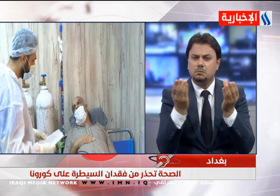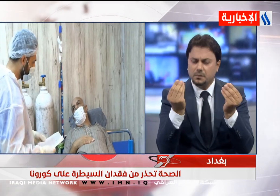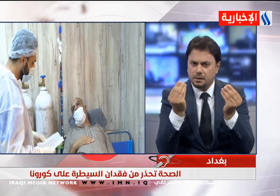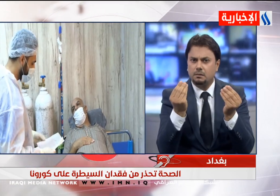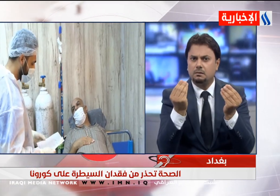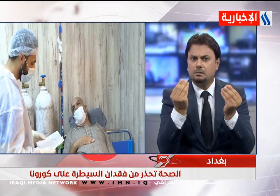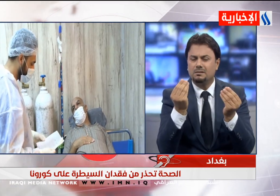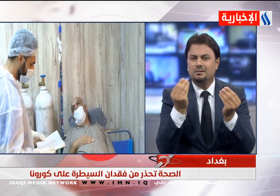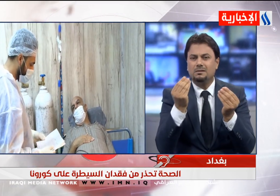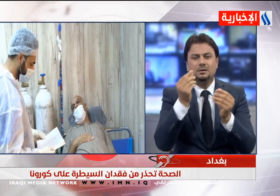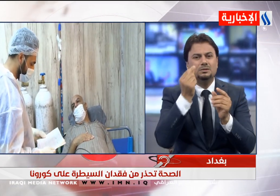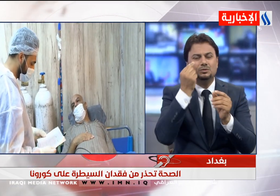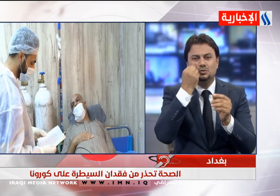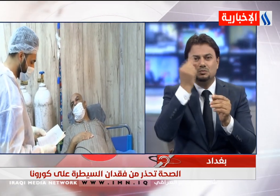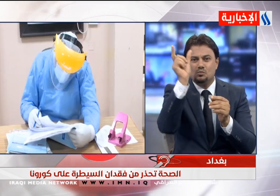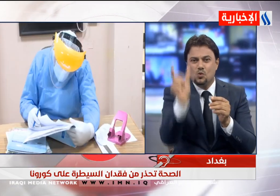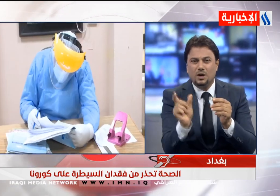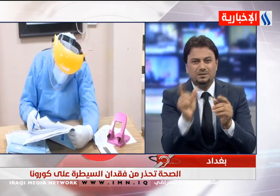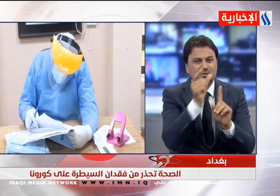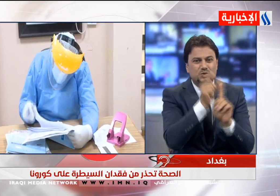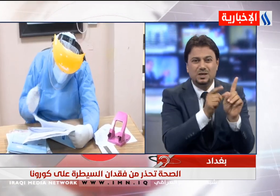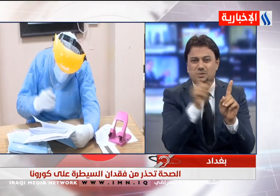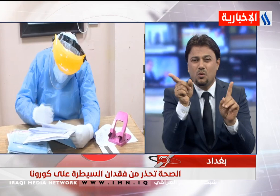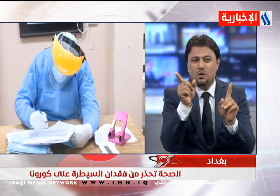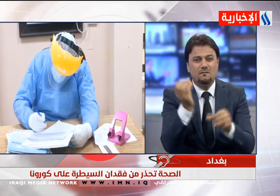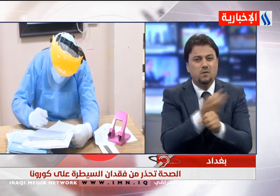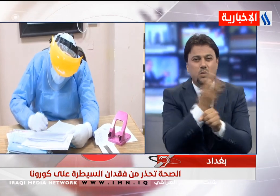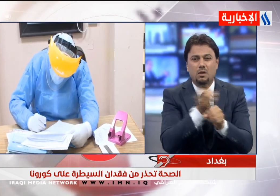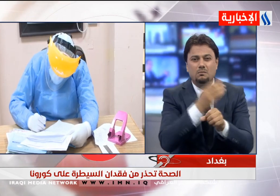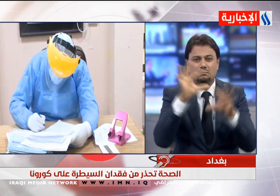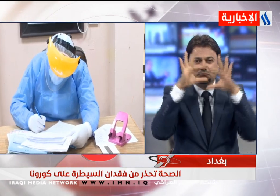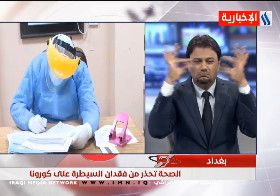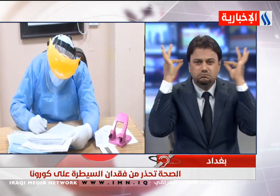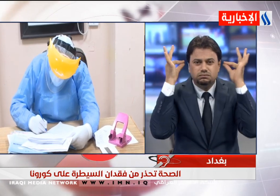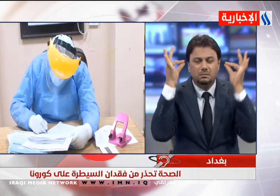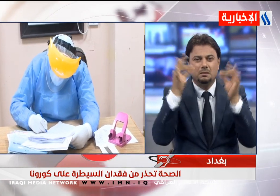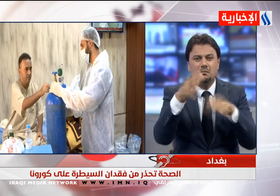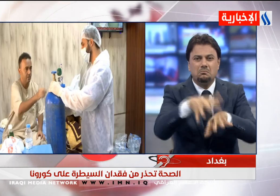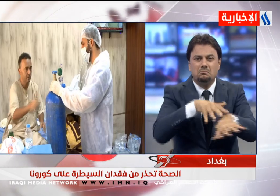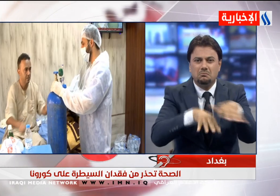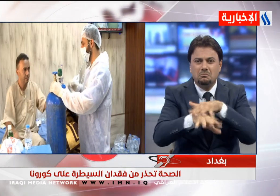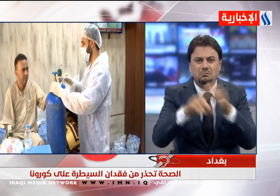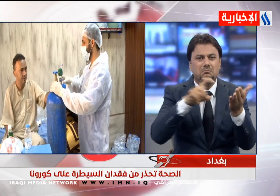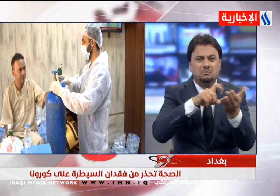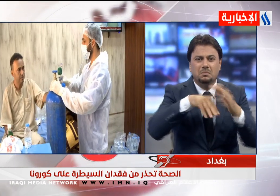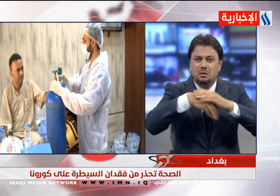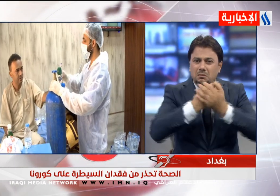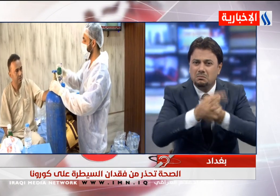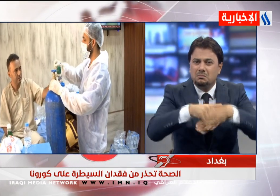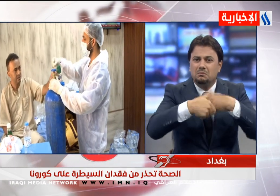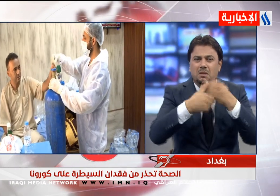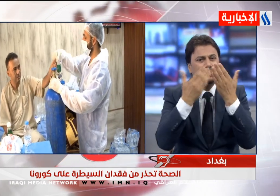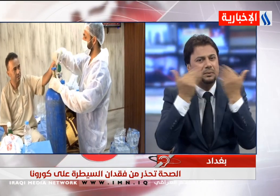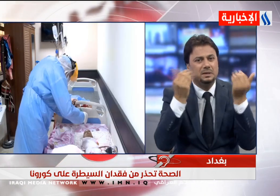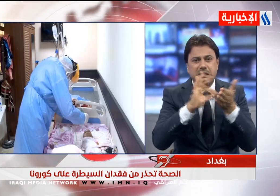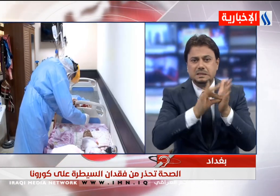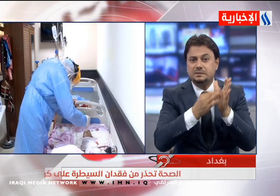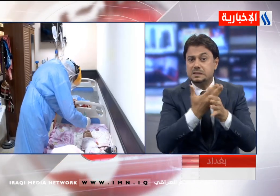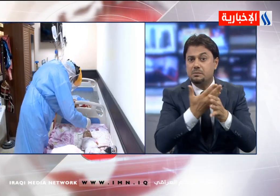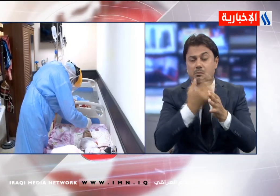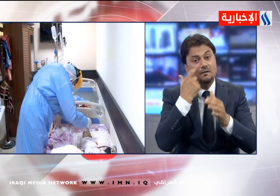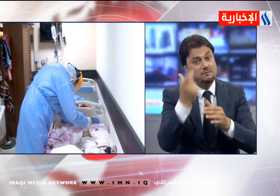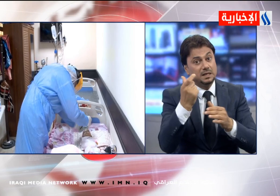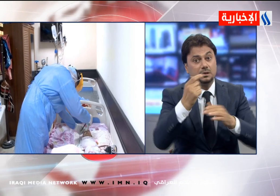بسبب عدم التزام أغلب المواطنين بالإجراءات الوقائية وأهبت الوزارة بالمواطنين بالالتزام الجدي